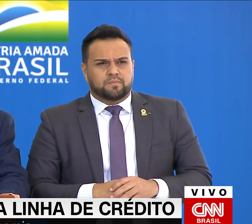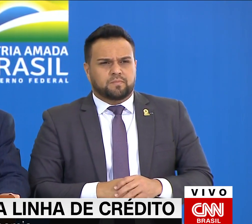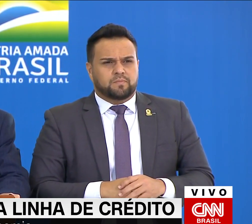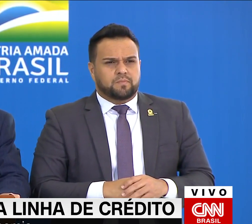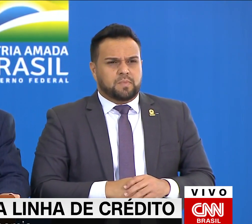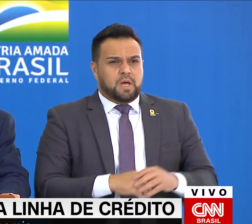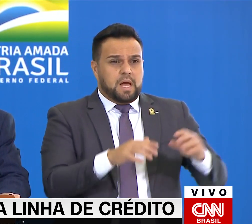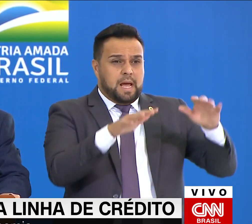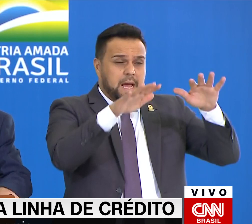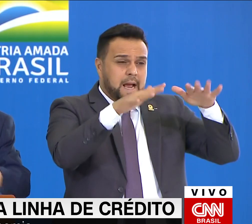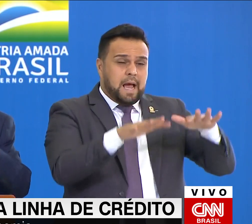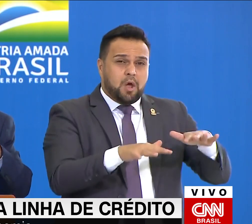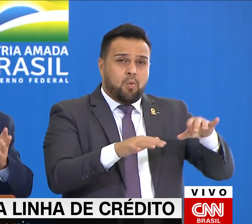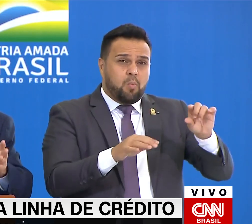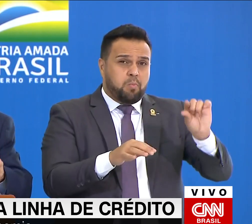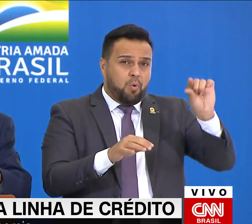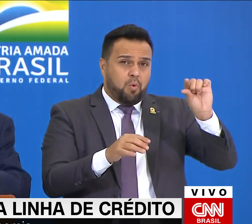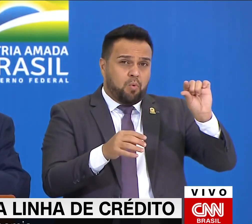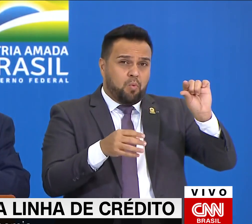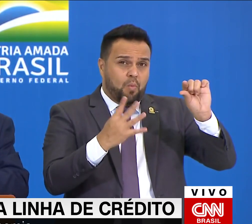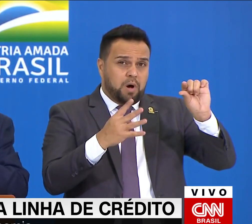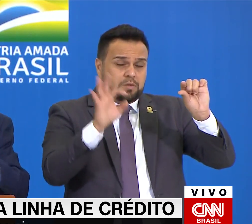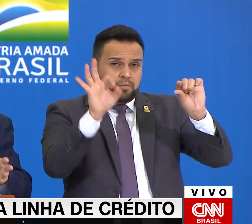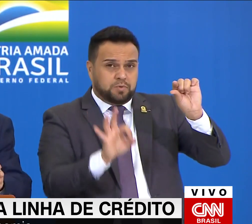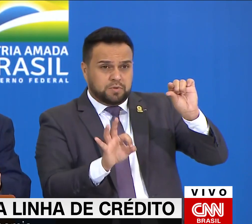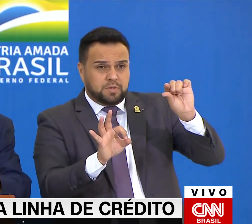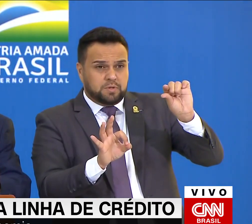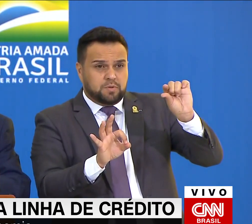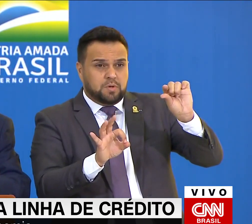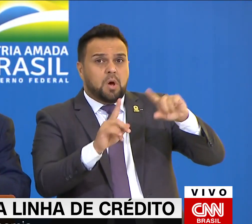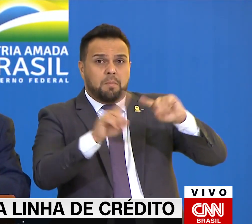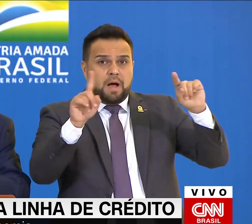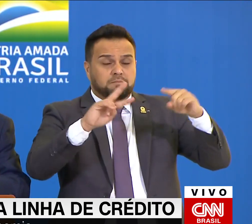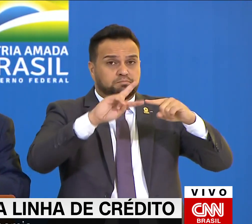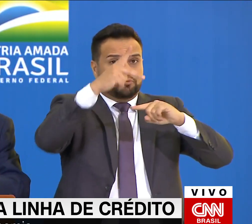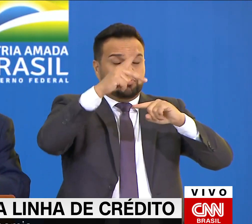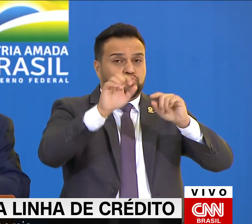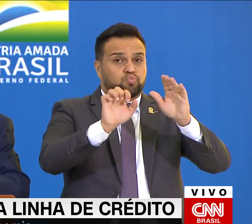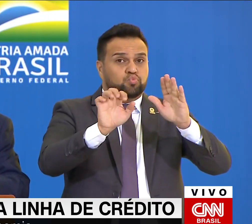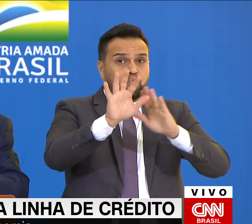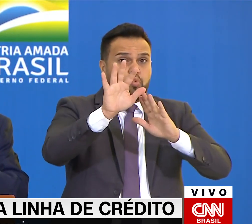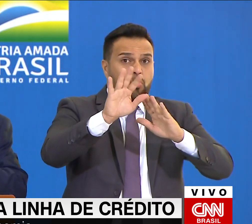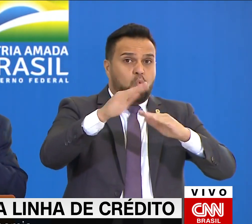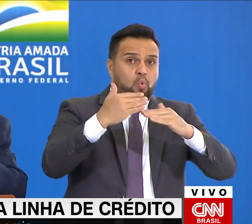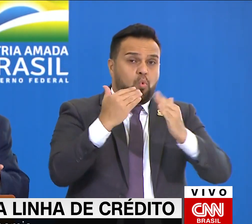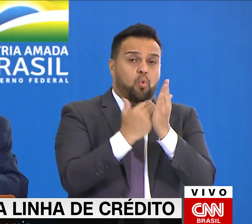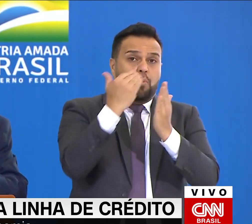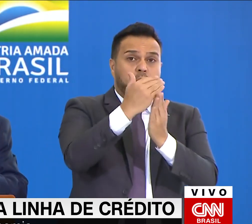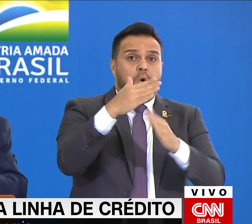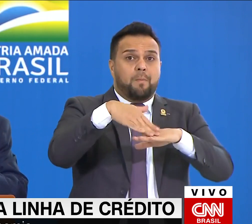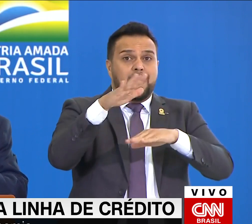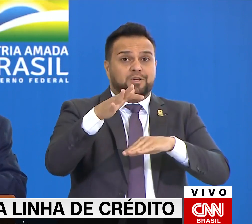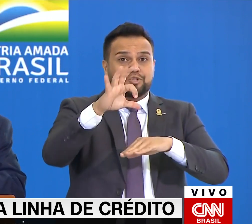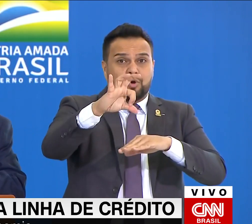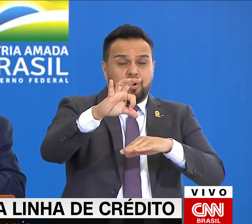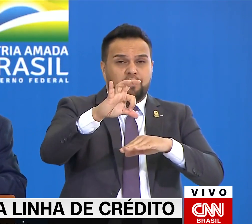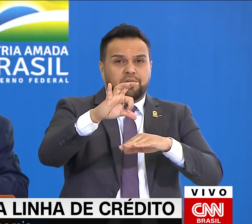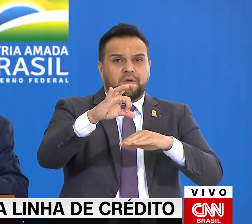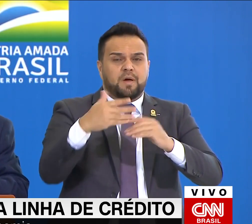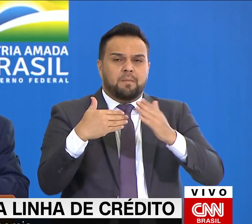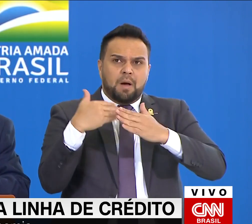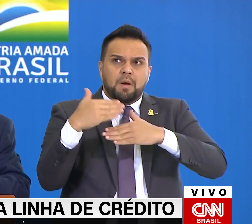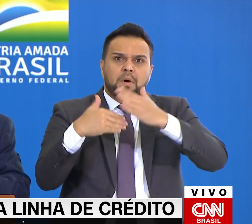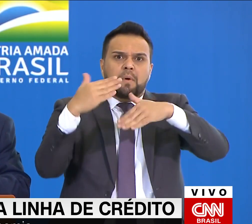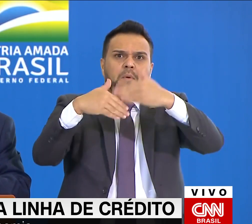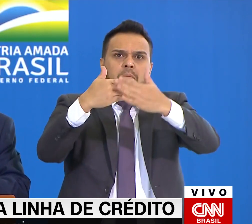Caímos 4%, Espanha caiu mais de 10%, Reino Unido mais de 9%, Itália mais de 8%, França mais de